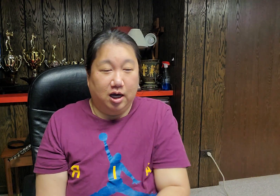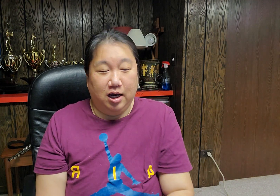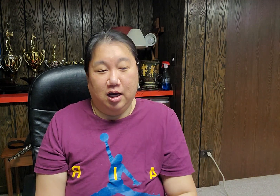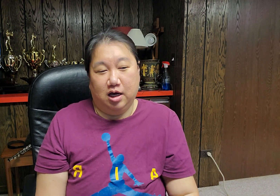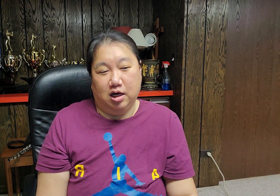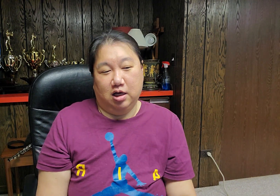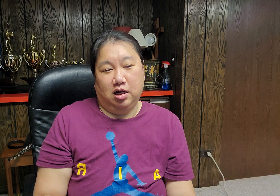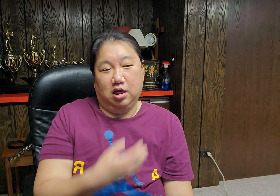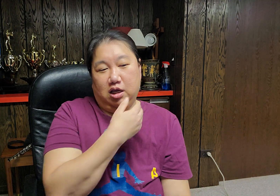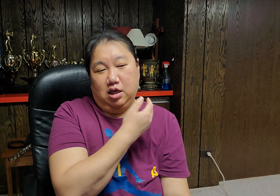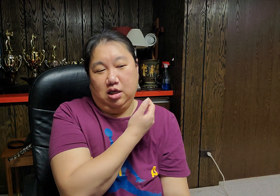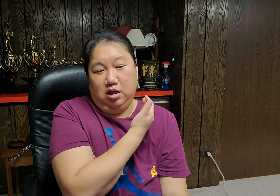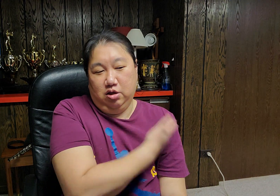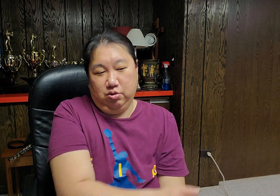하네요